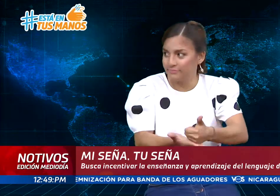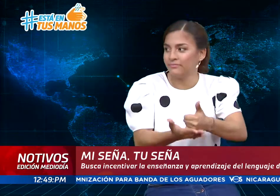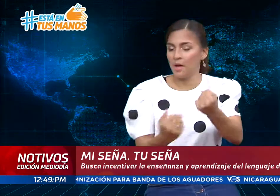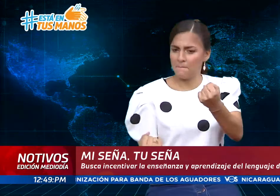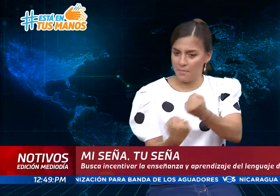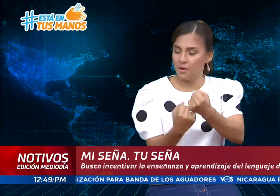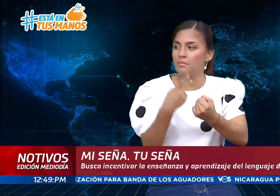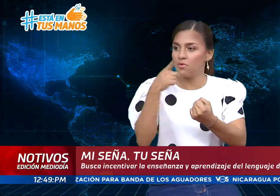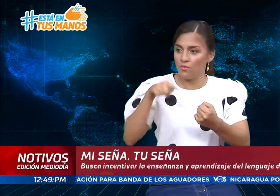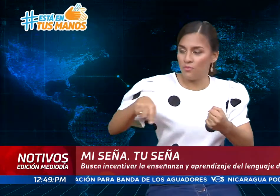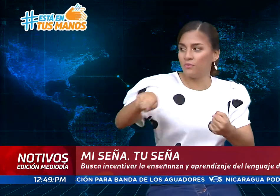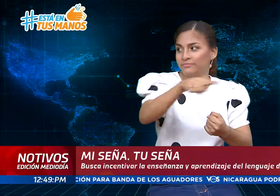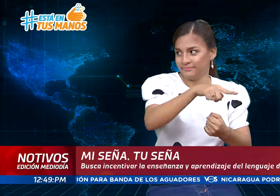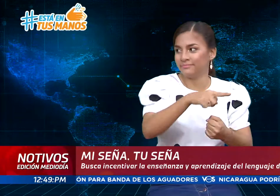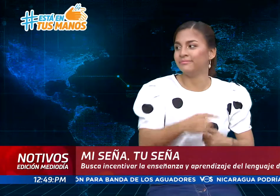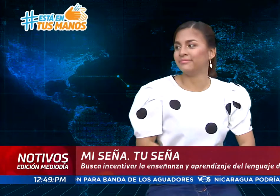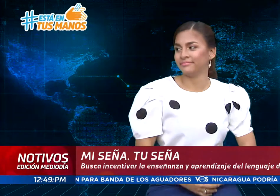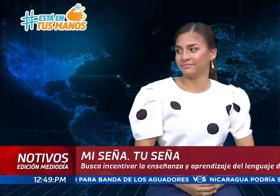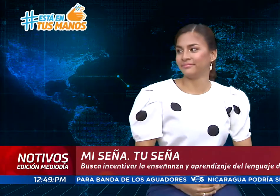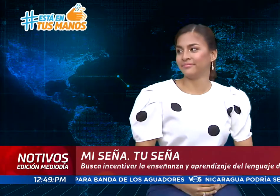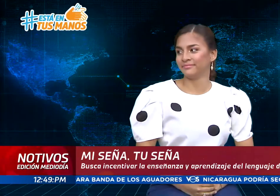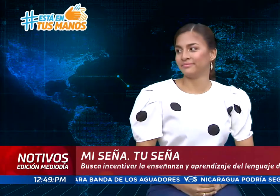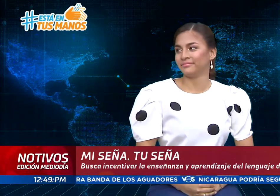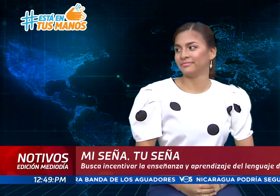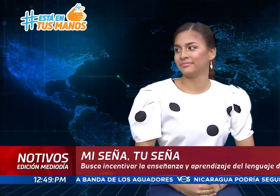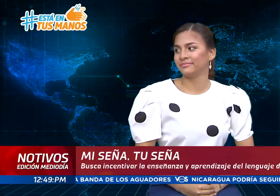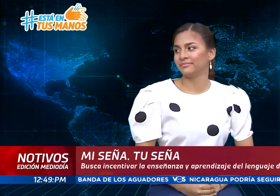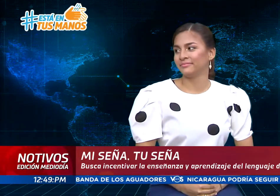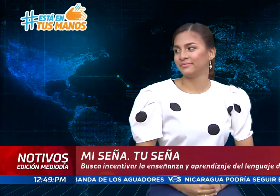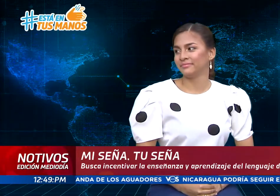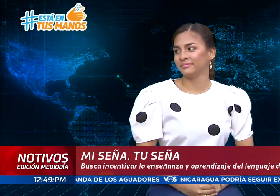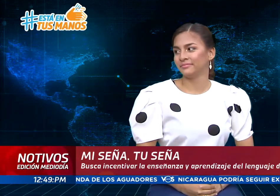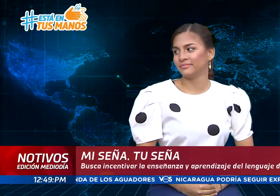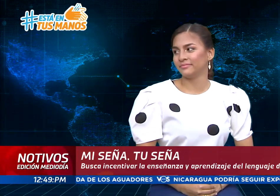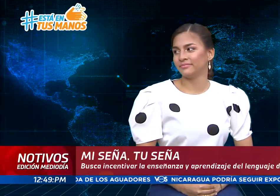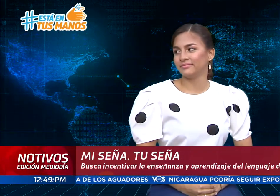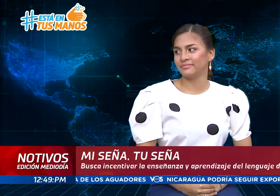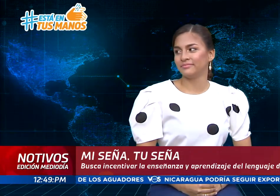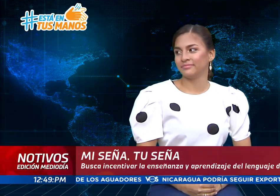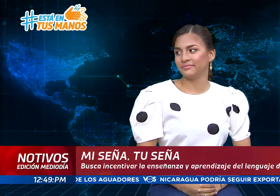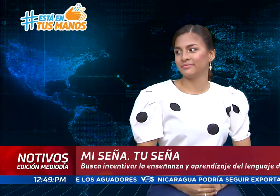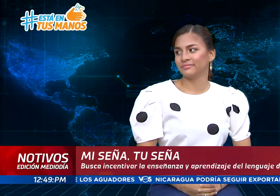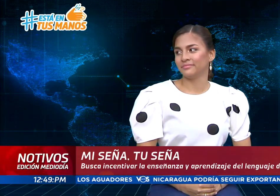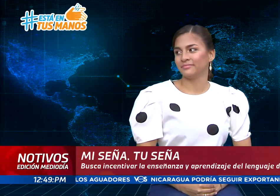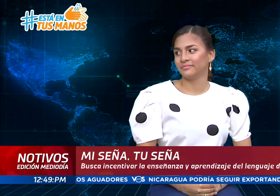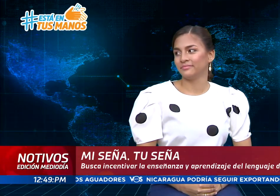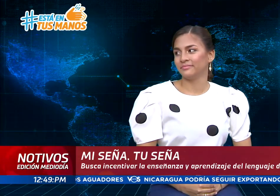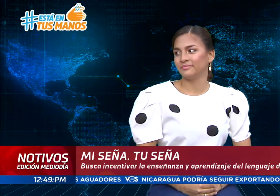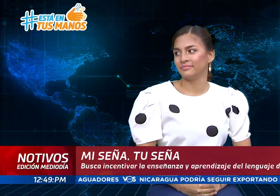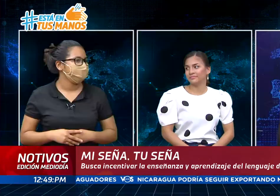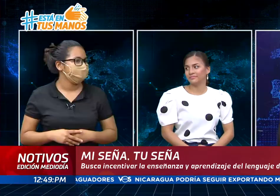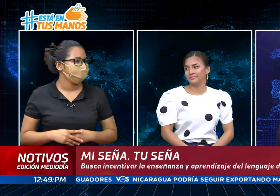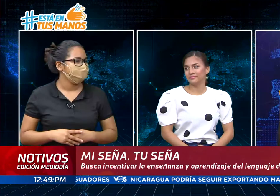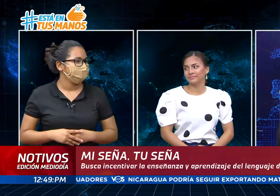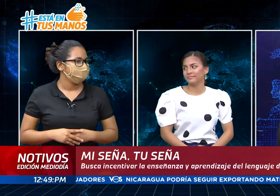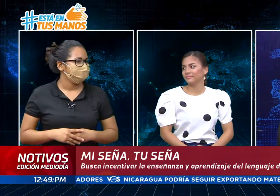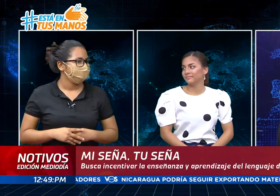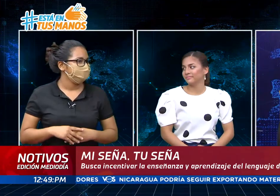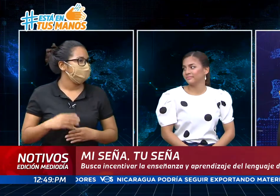contacto e igual en los distintos lugares puedan brindarnos algún tipo de apoyo que necesitemos. ¿Qué mensaje te gustaría